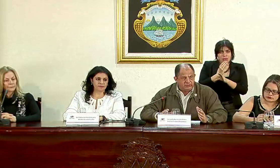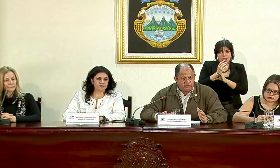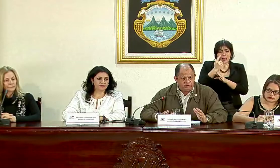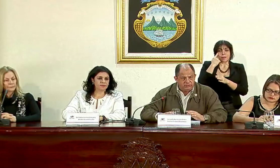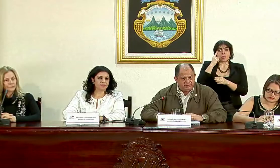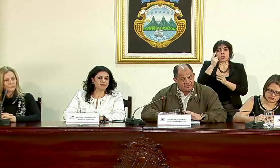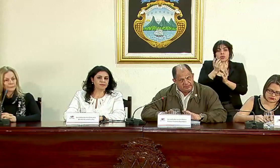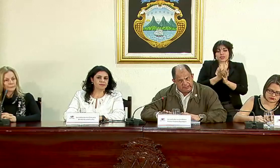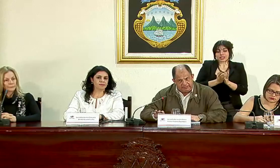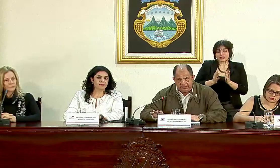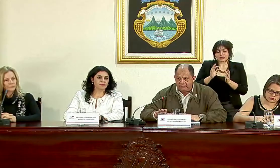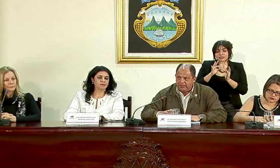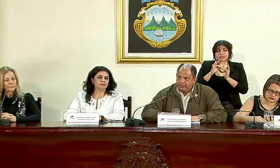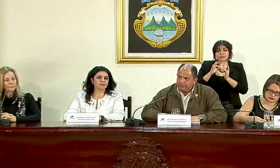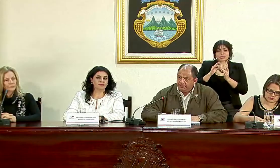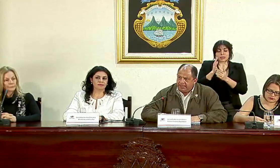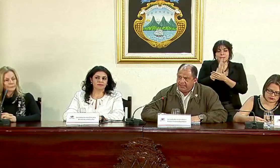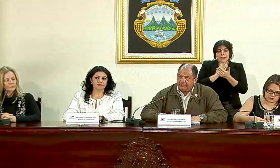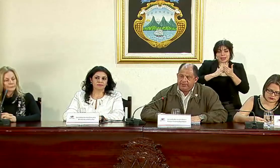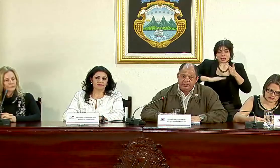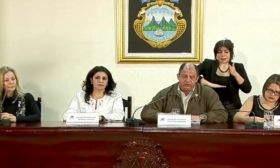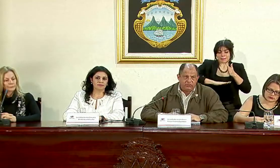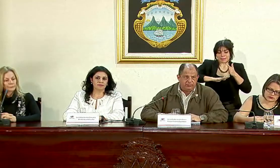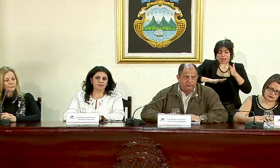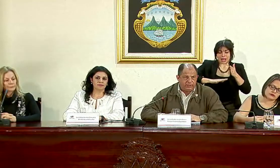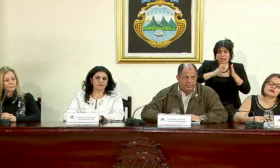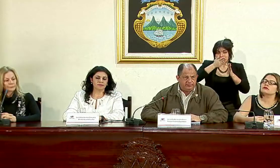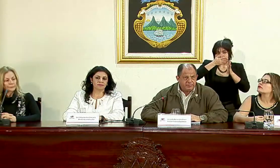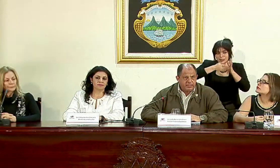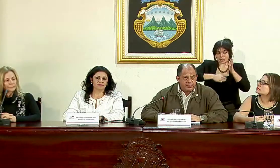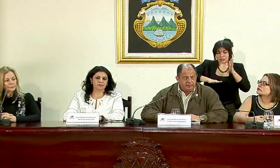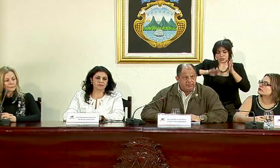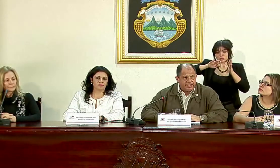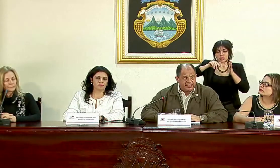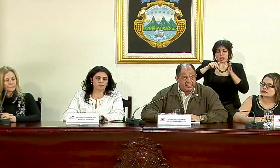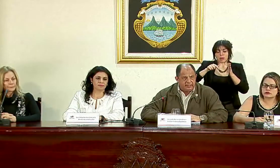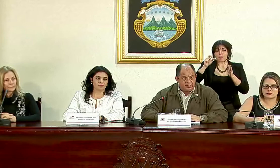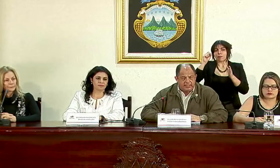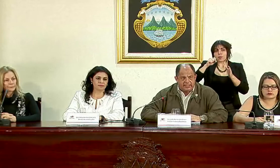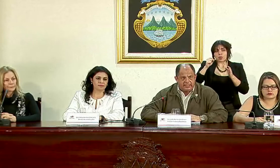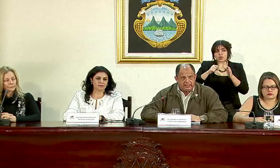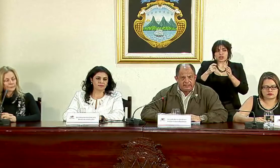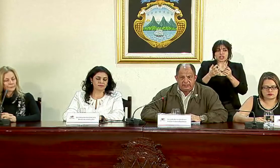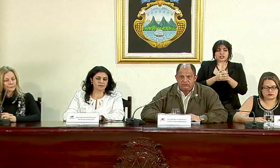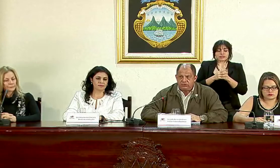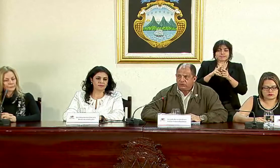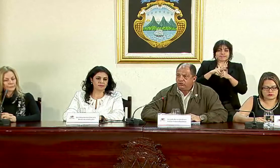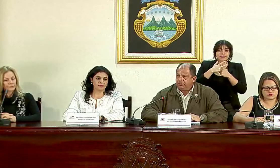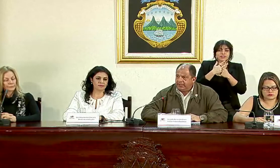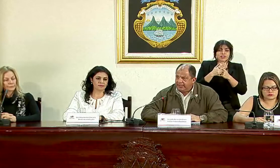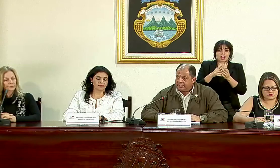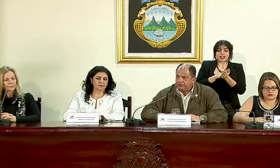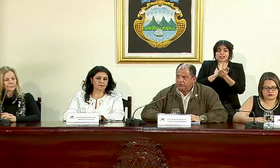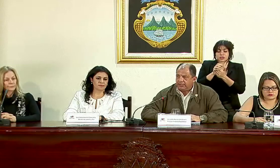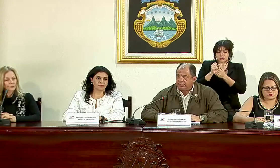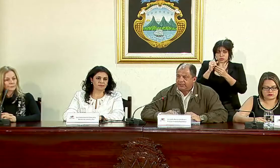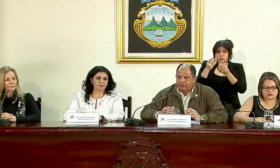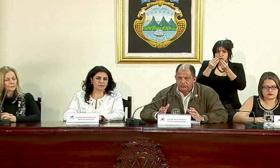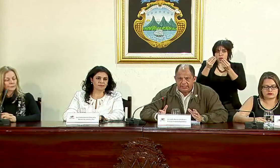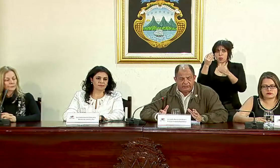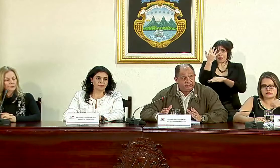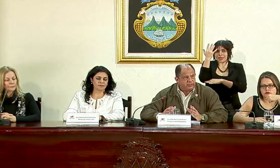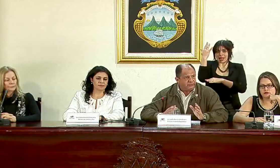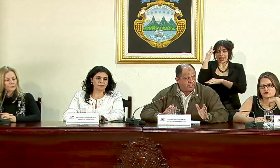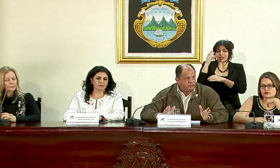algunos de esos reservorios especialmente en la parte baja de la península podrían implicar la destrucción de humedales o la